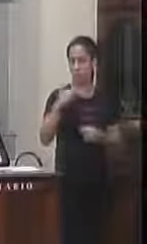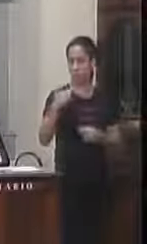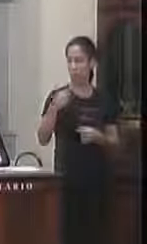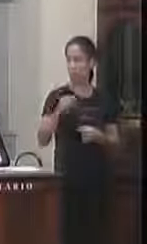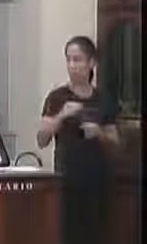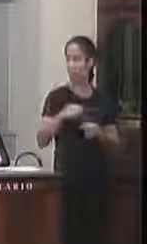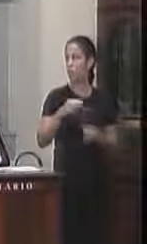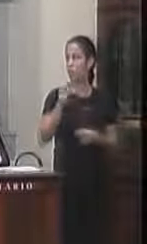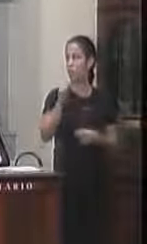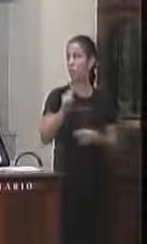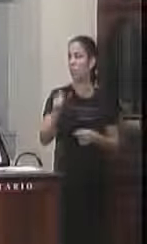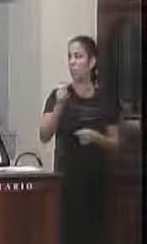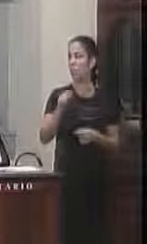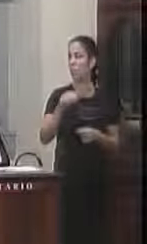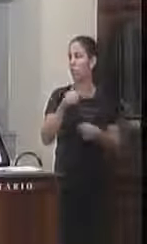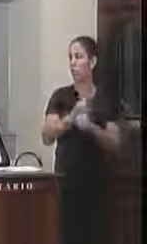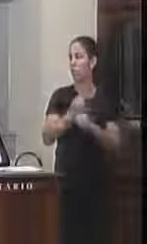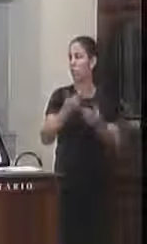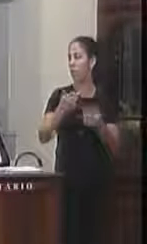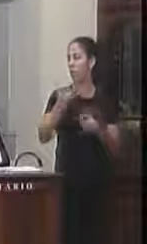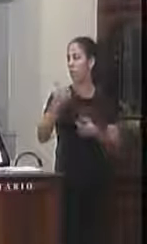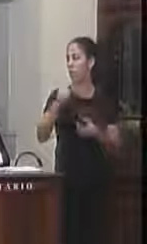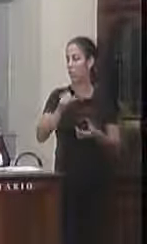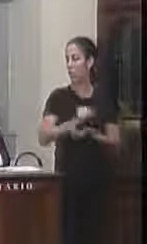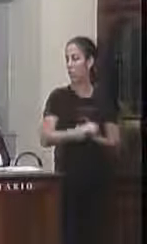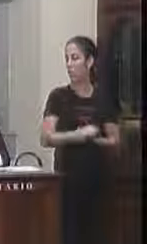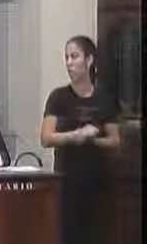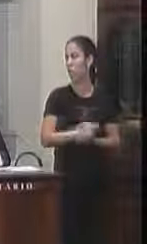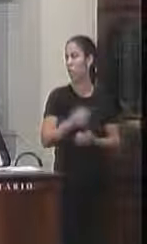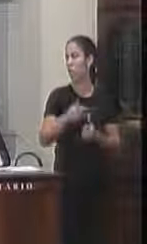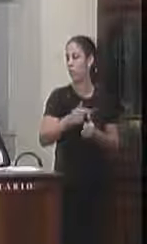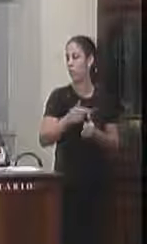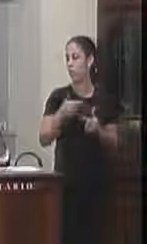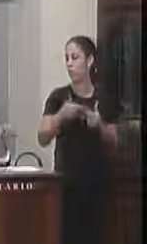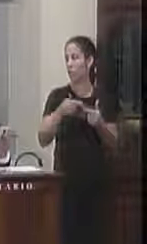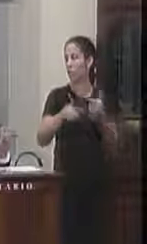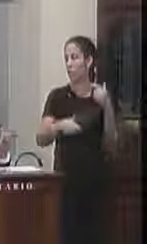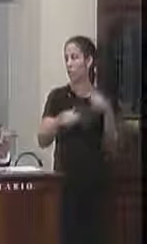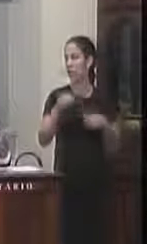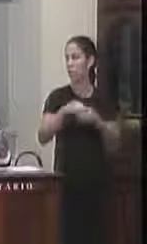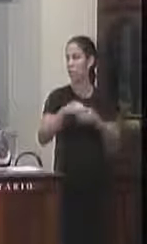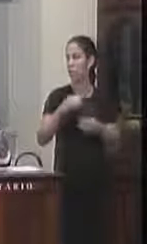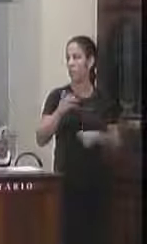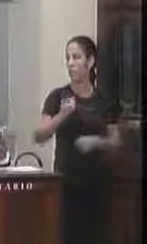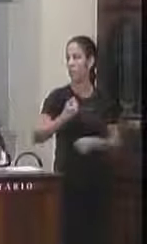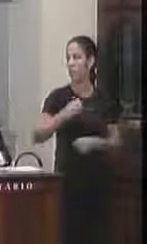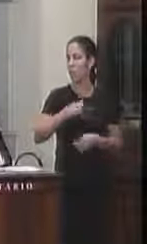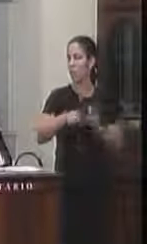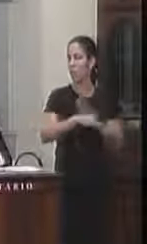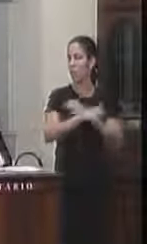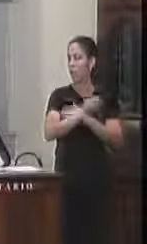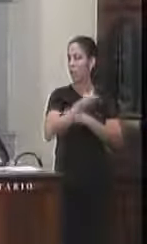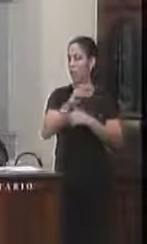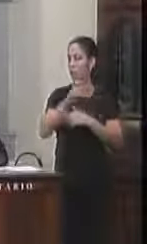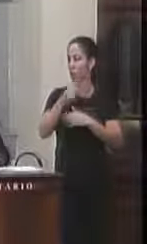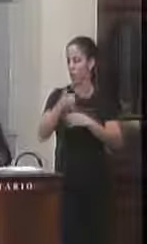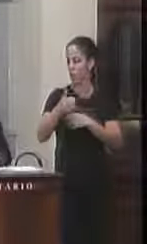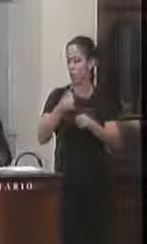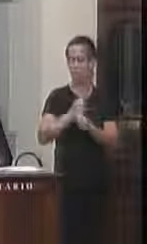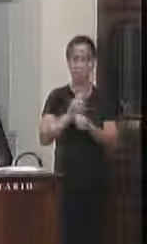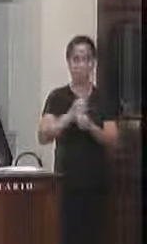do 8 de 2019 primeira discussão e votação na lei ordinária 051 de 2019